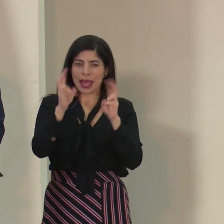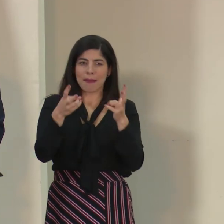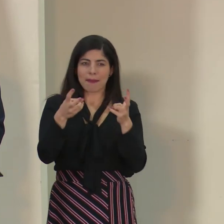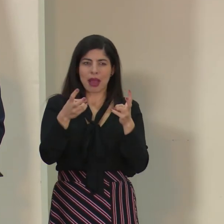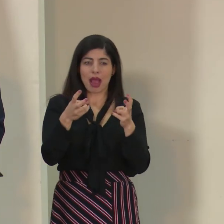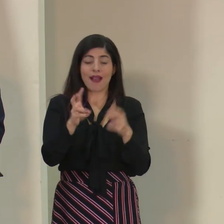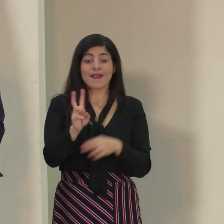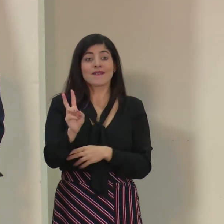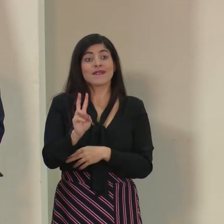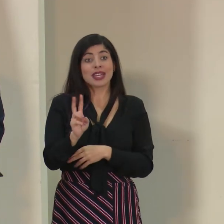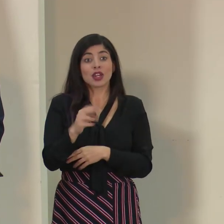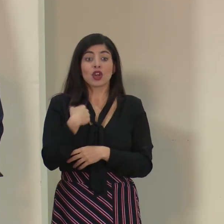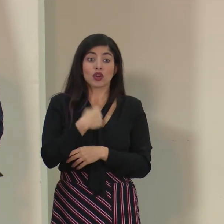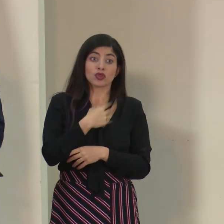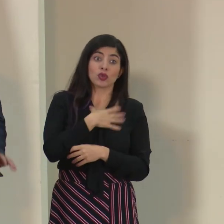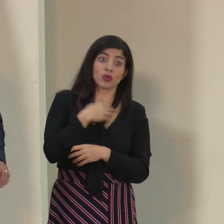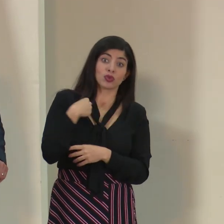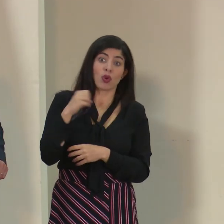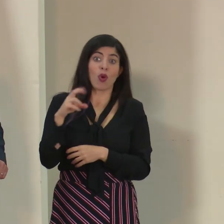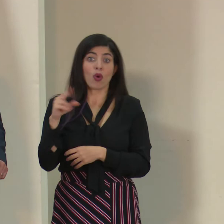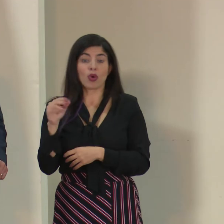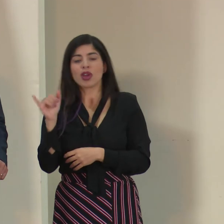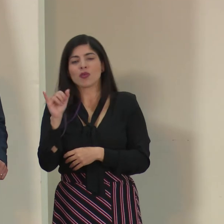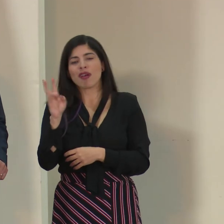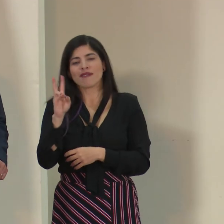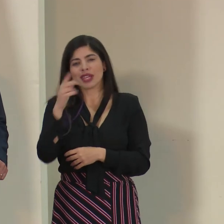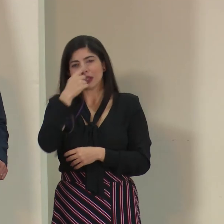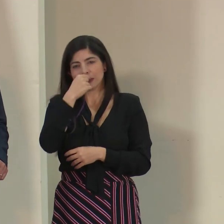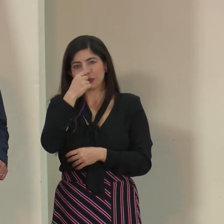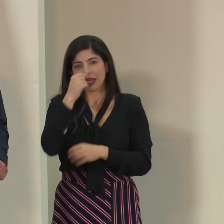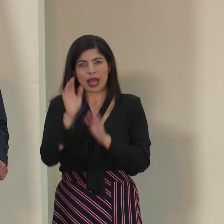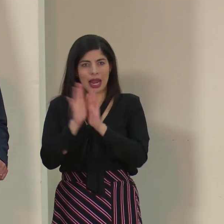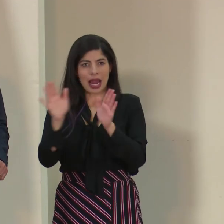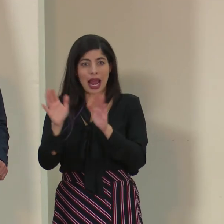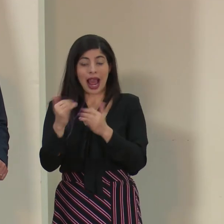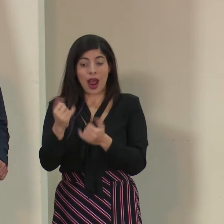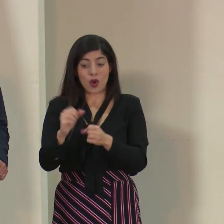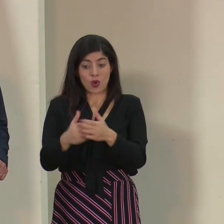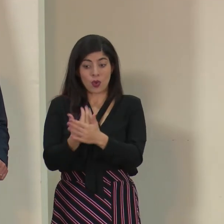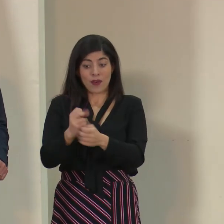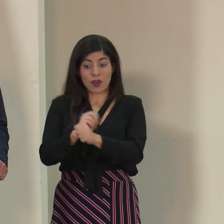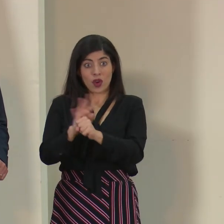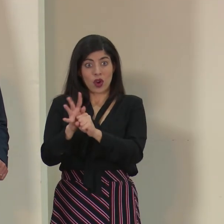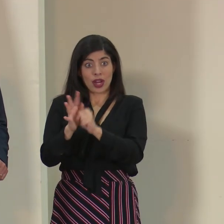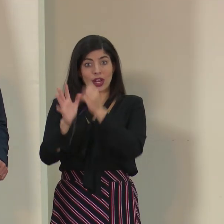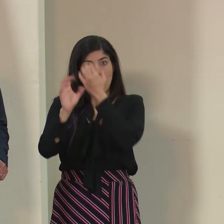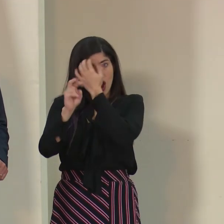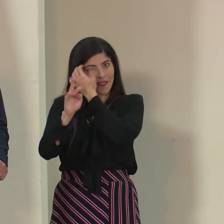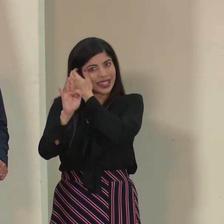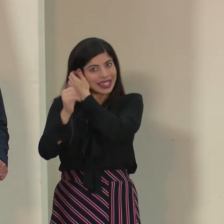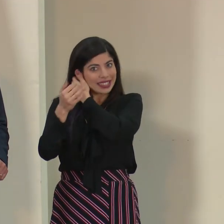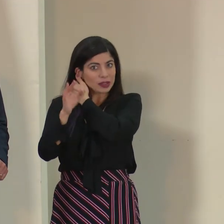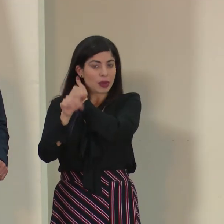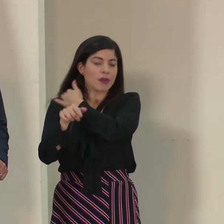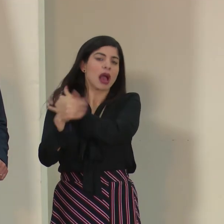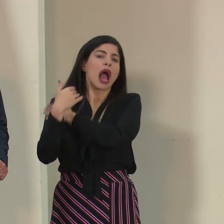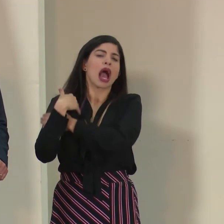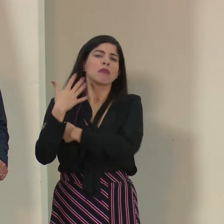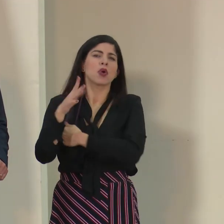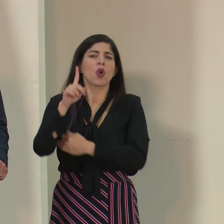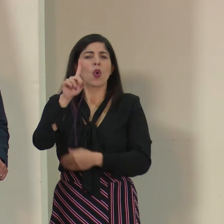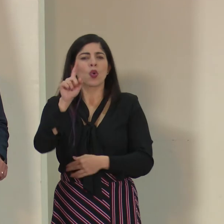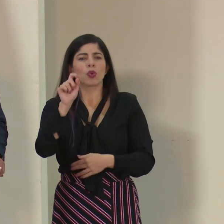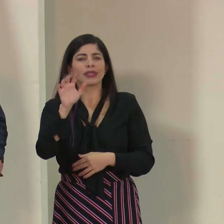nos guste o no, y muchos virus respiratorios. En este caso, el nuevo coronavirus, el COVID-19, tiene más o menos un 1